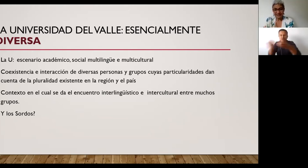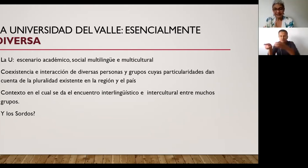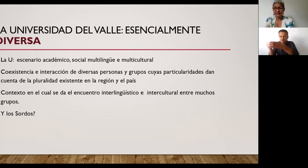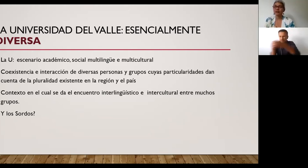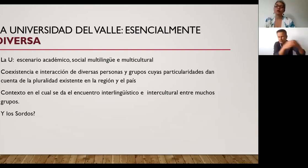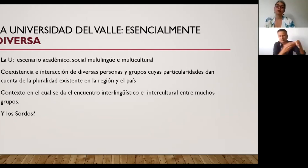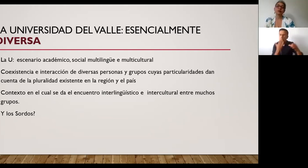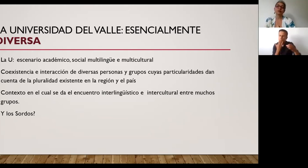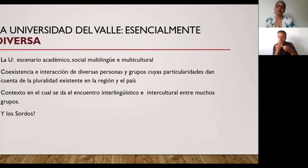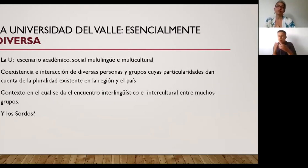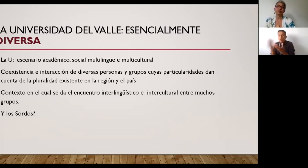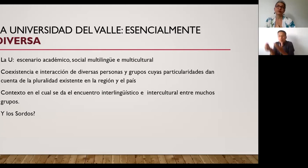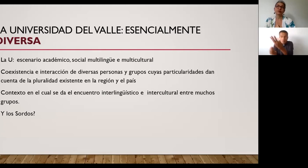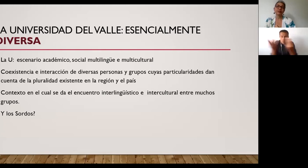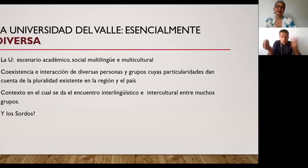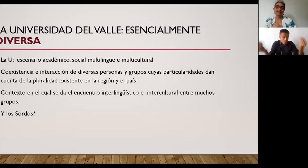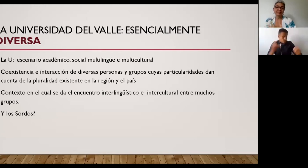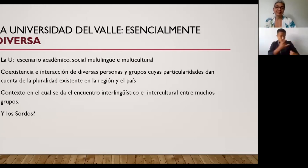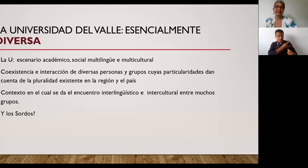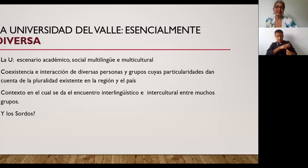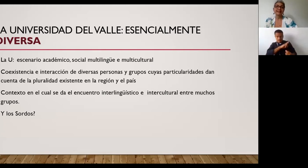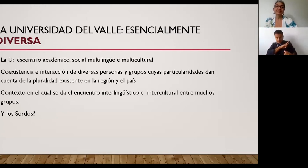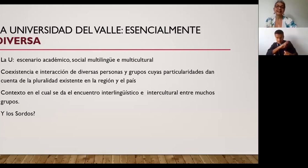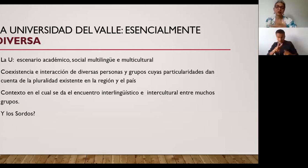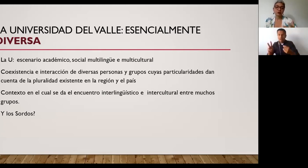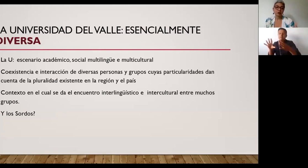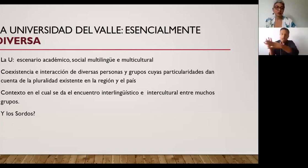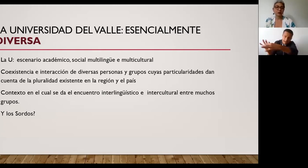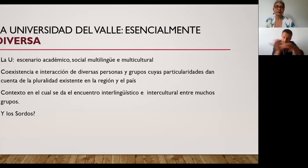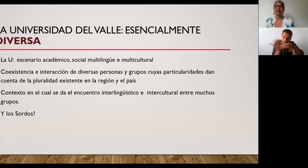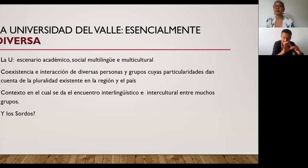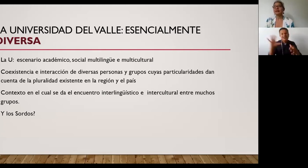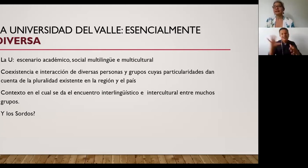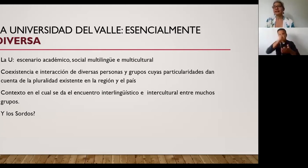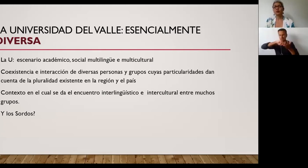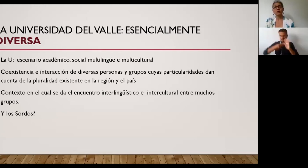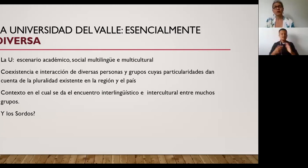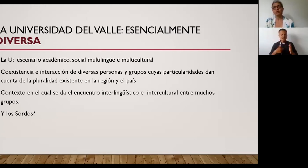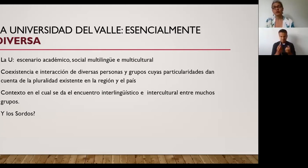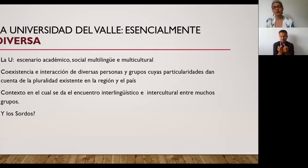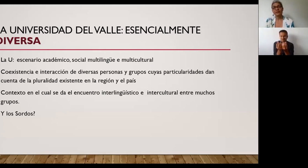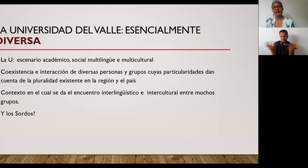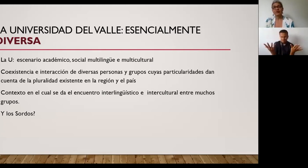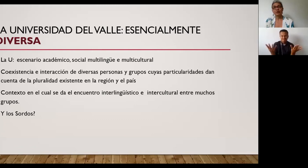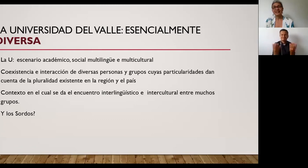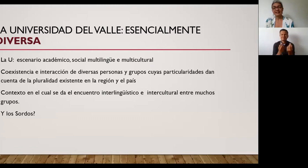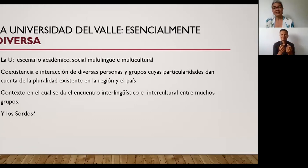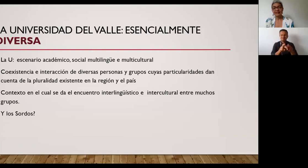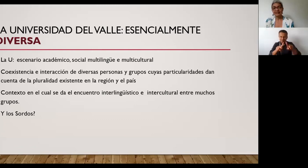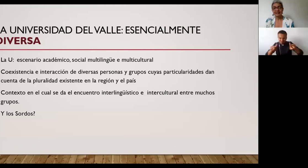este grupo nos pone en evidencia esa relación con lo diverso pensar en todos los grupos afrodescendientes